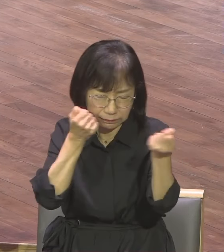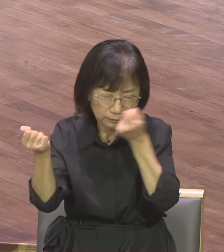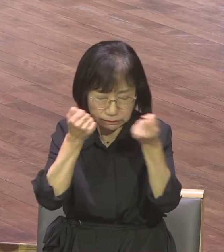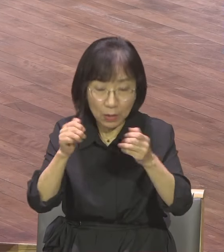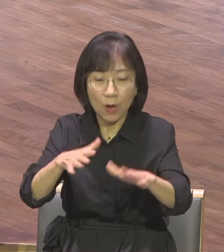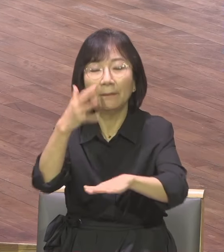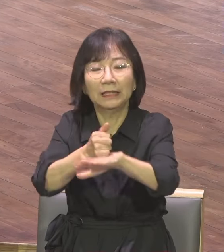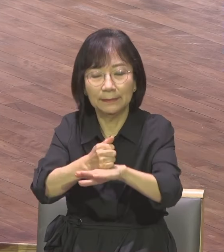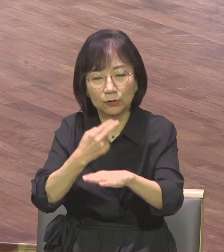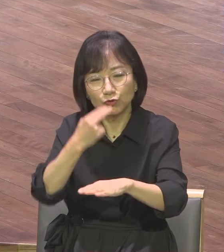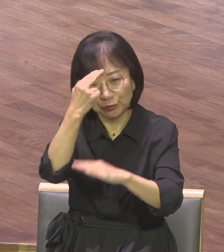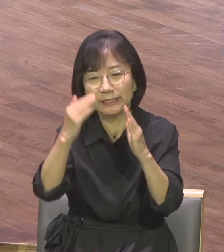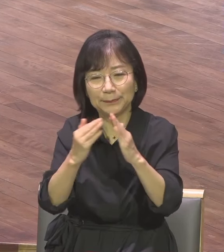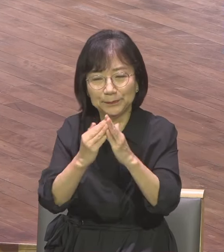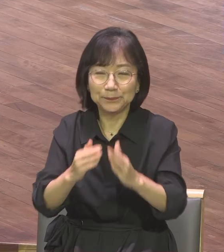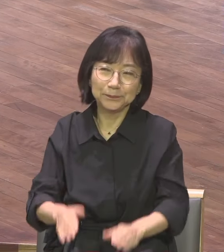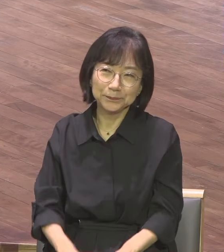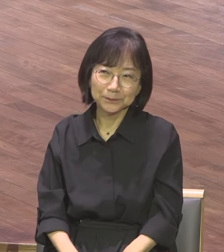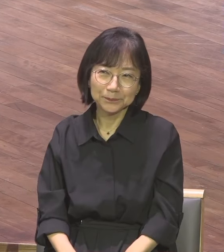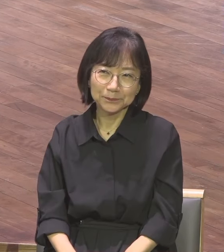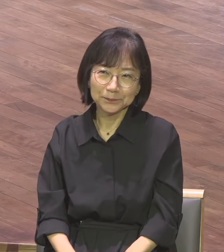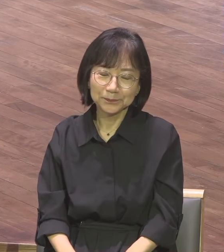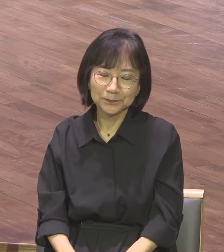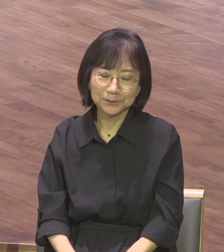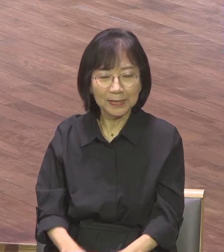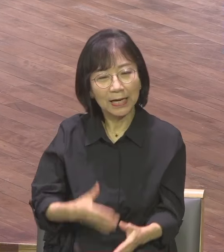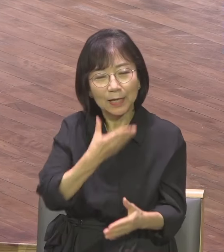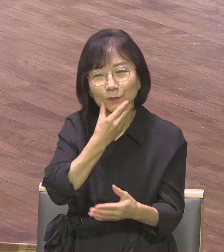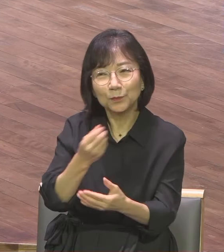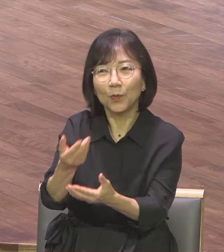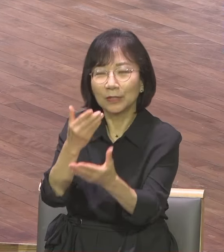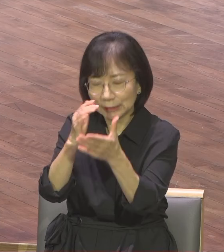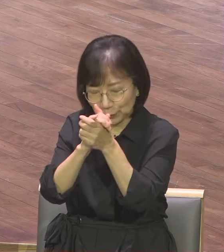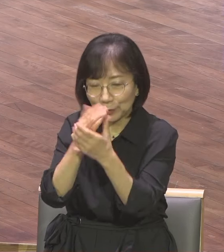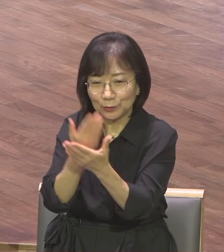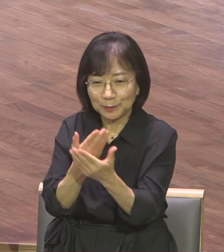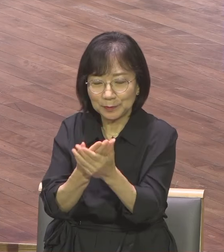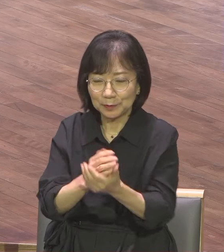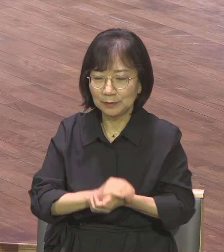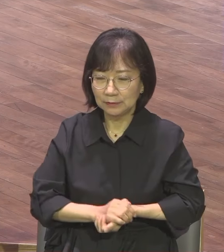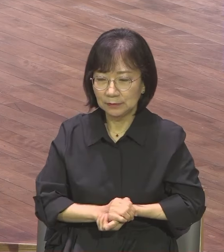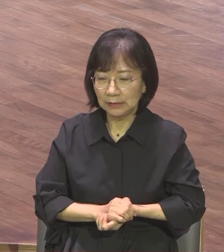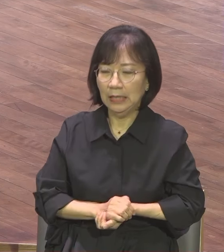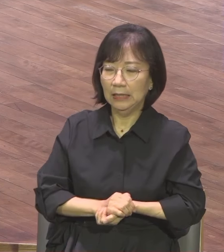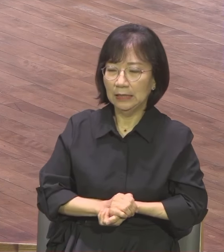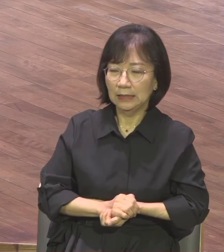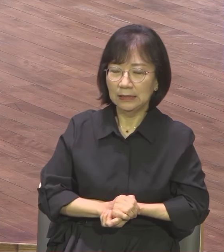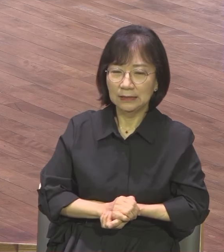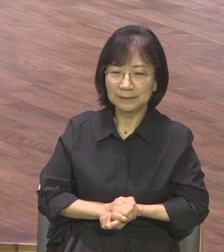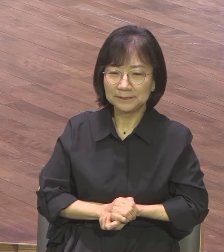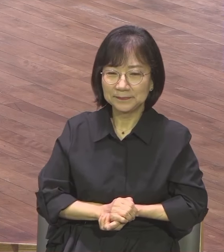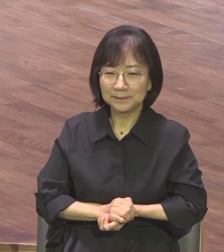술집에서 이게 교인들의 영적 수준이에요 이게 한국교회 수준입니다